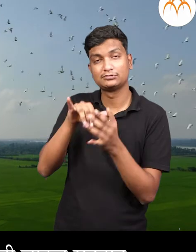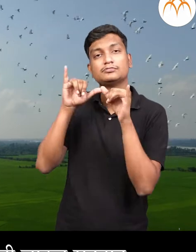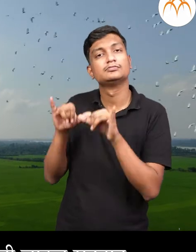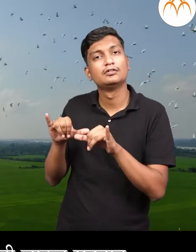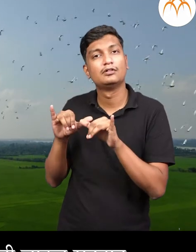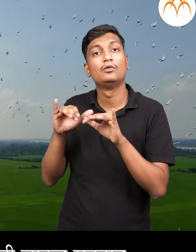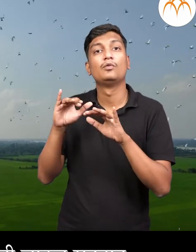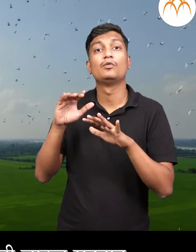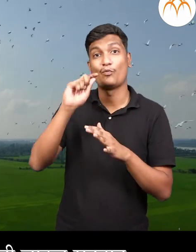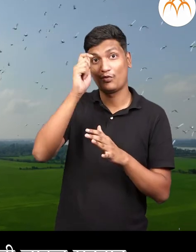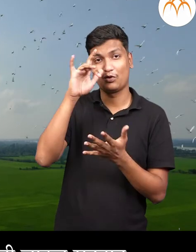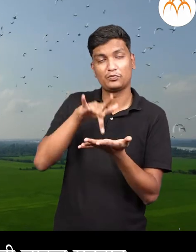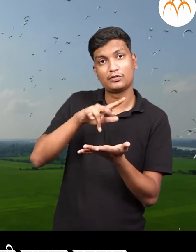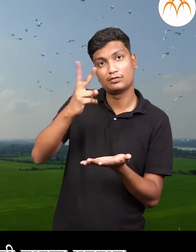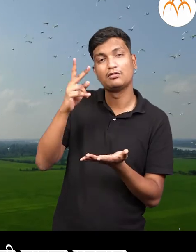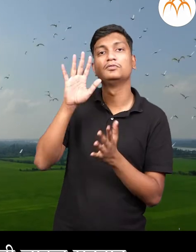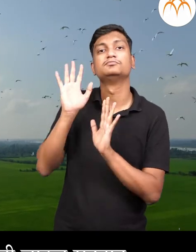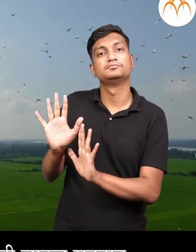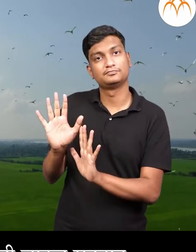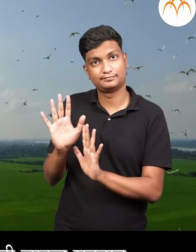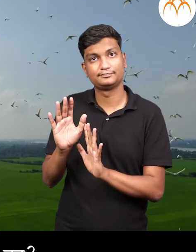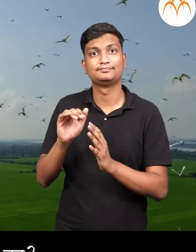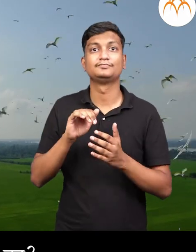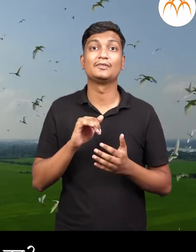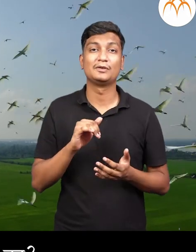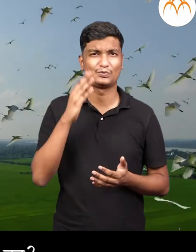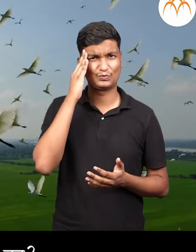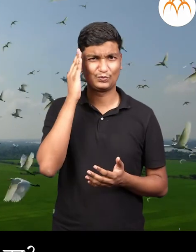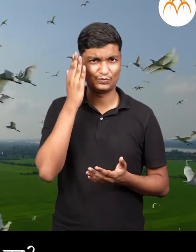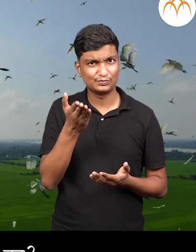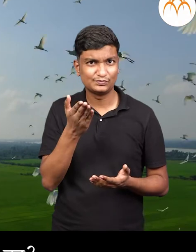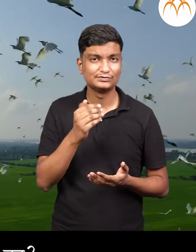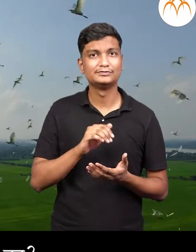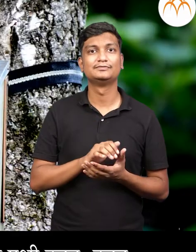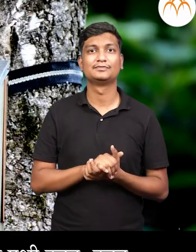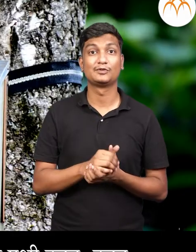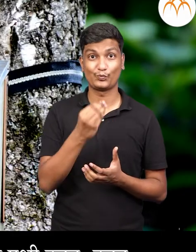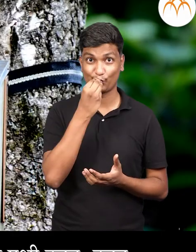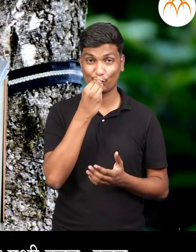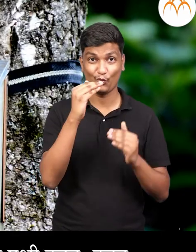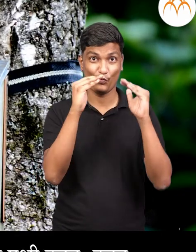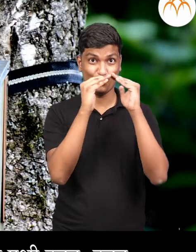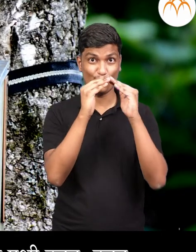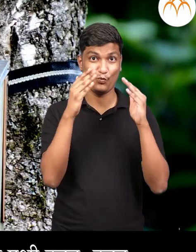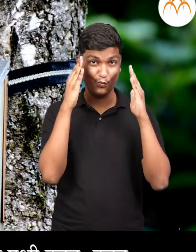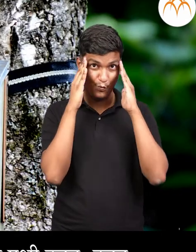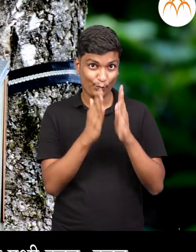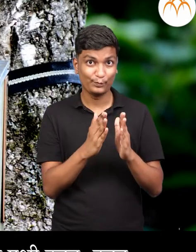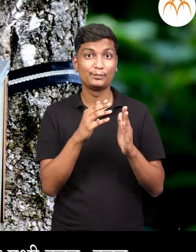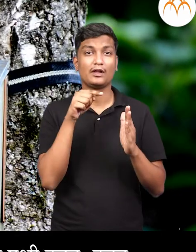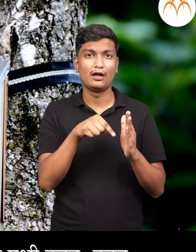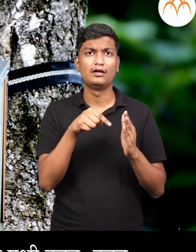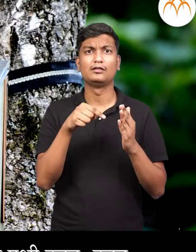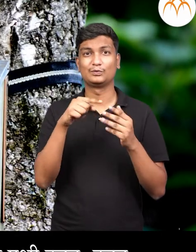चा गावात किवा दुसरे देशा तही जाऊन रहतात। तुमाला महिती आहे का? अन आणी निवारा या सथी